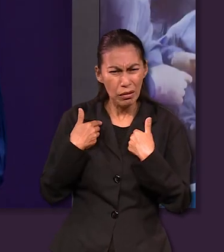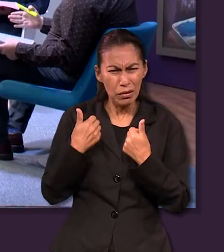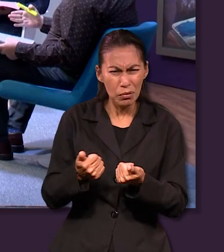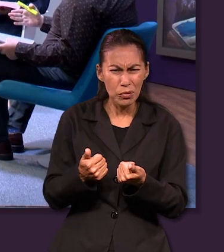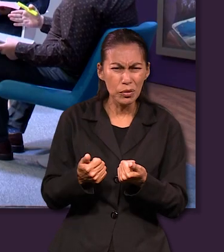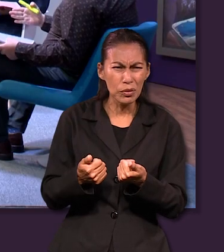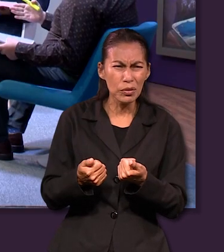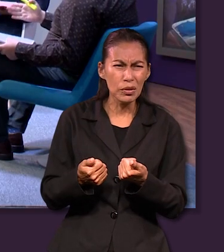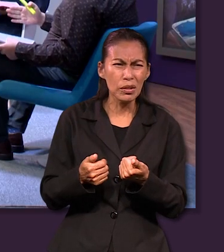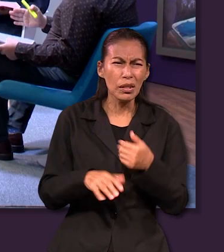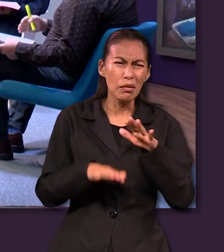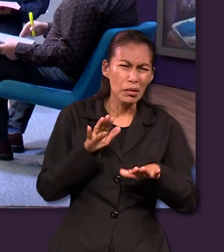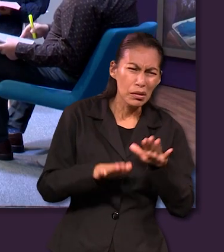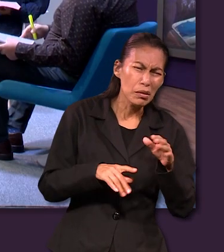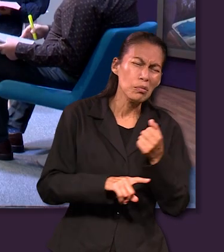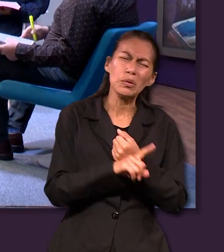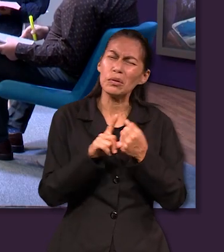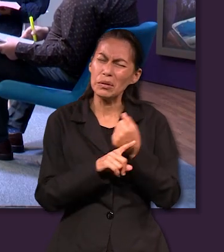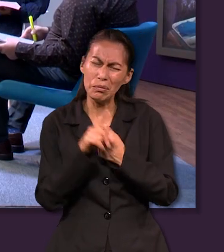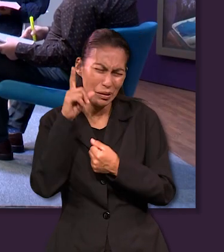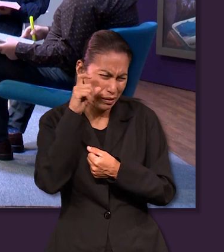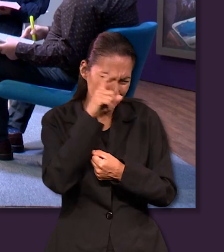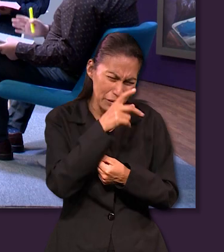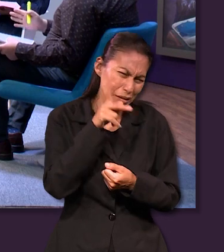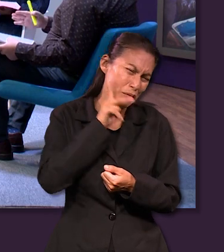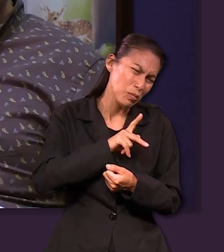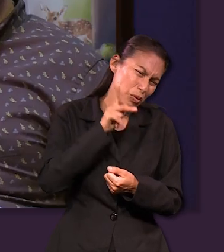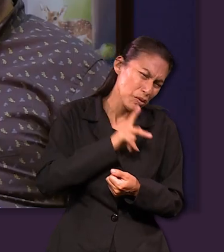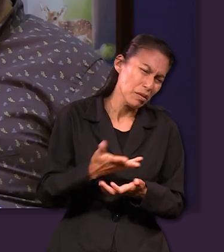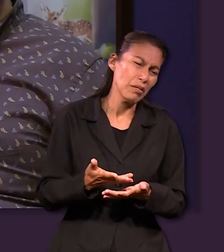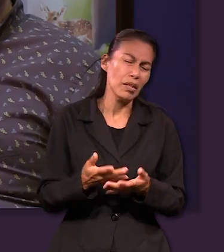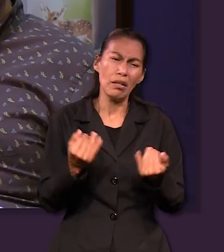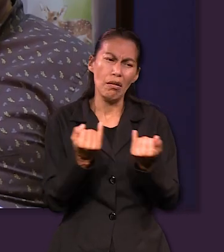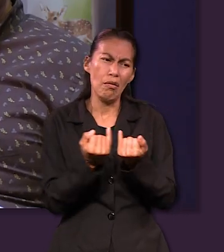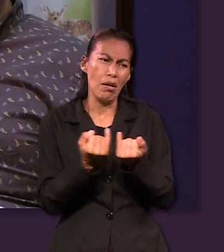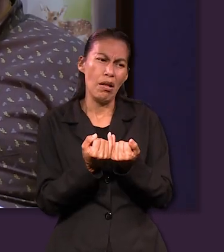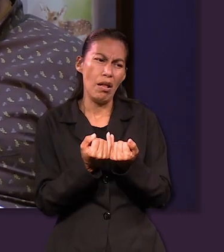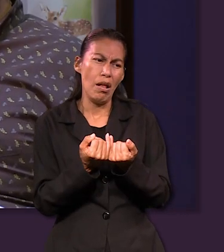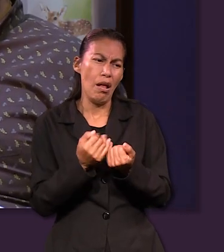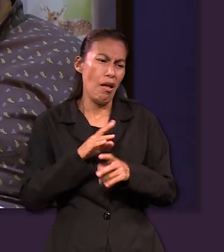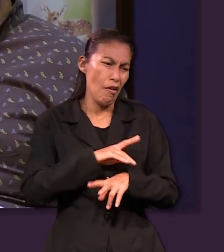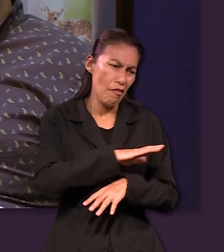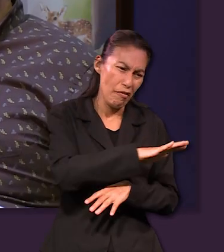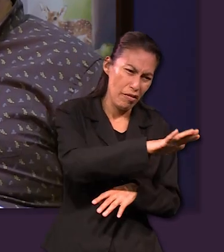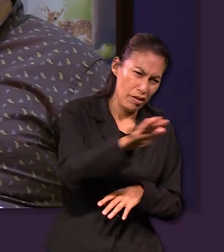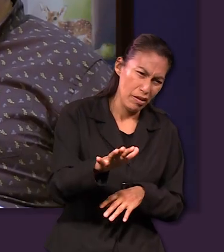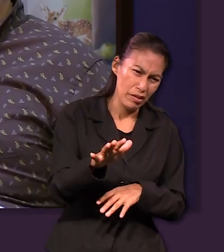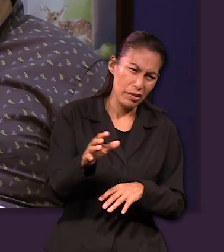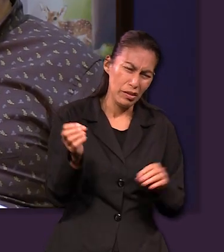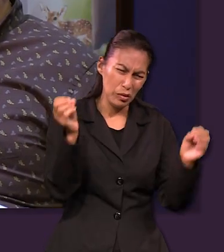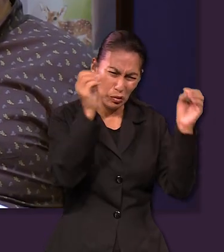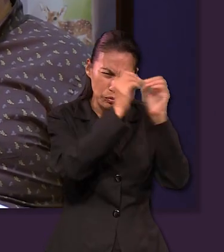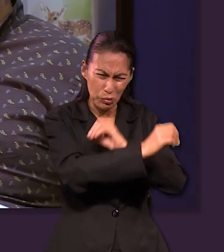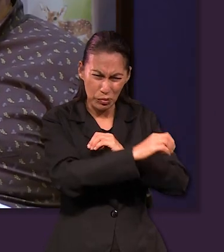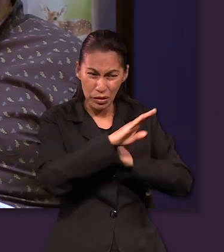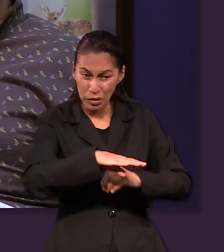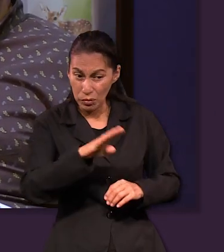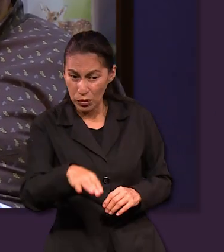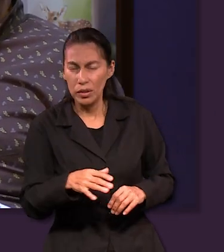que el camino puede tener obstáculos puede tener sombras de muerte como el valle al que hace referencia el salmo 23 y aquí